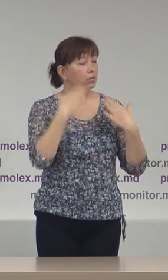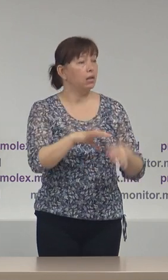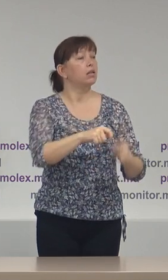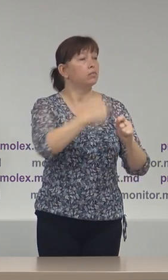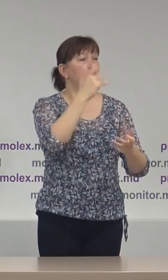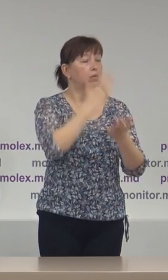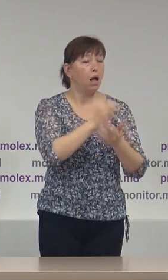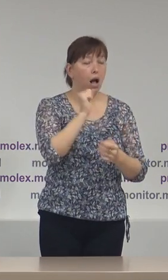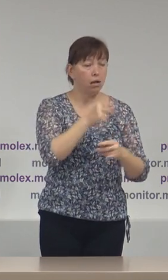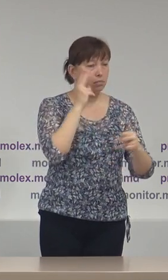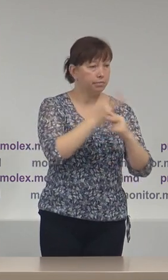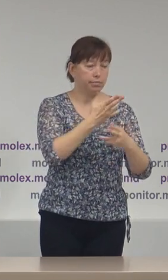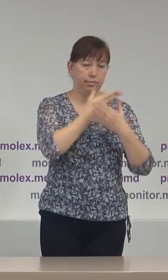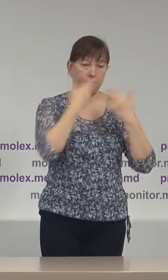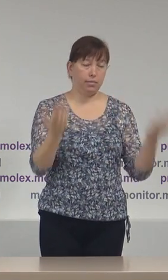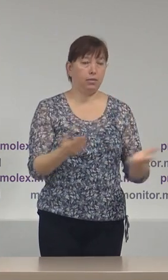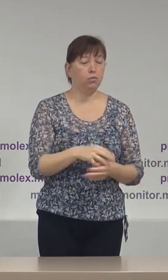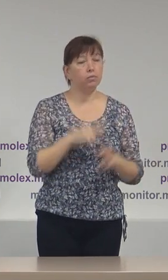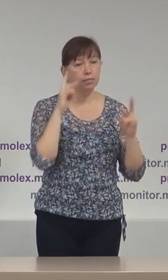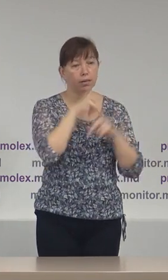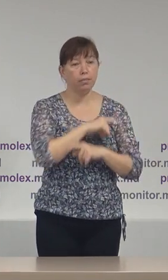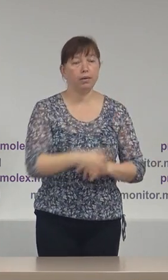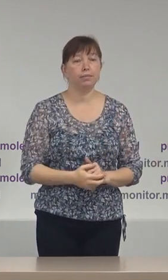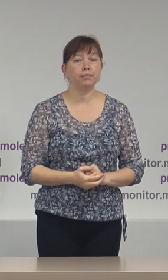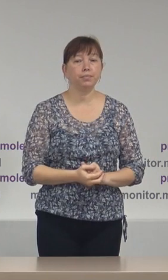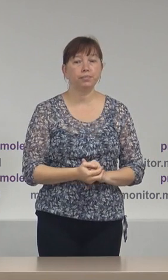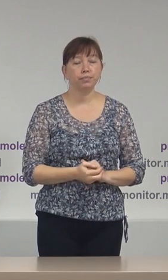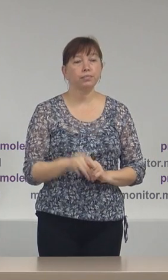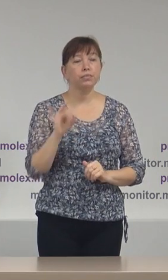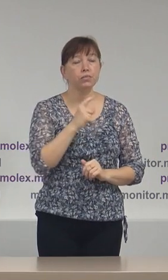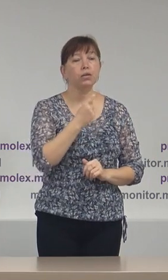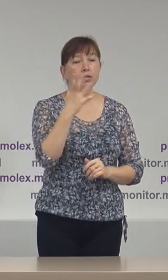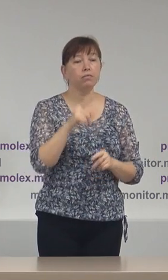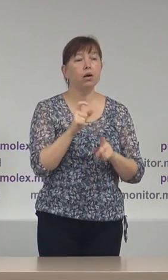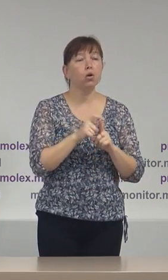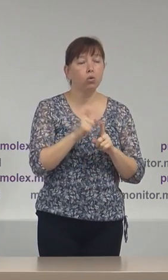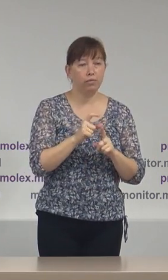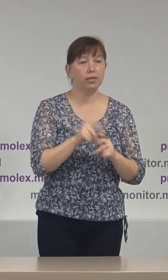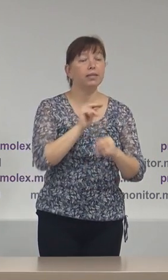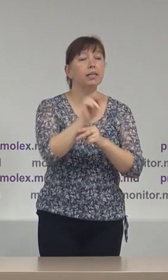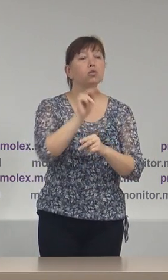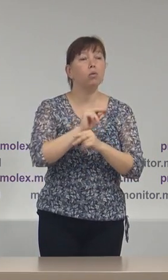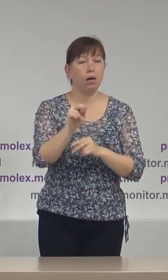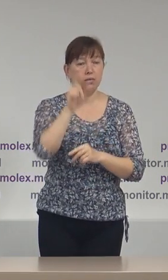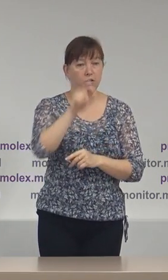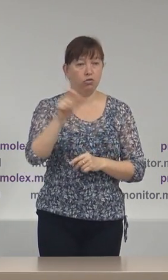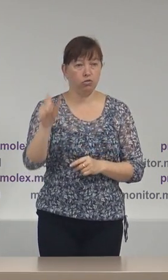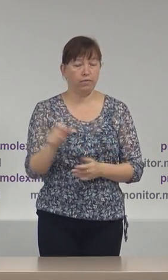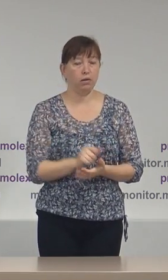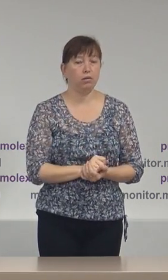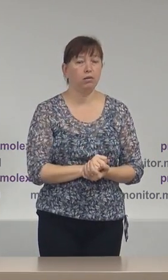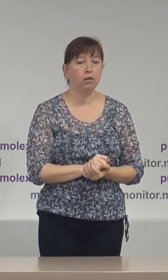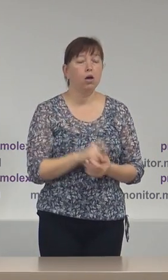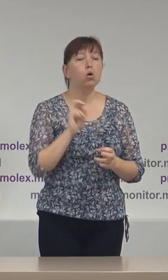de ură și câteva cuvinte despre educație civică după cum